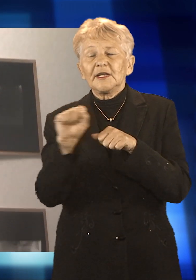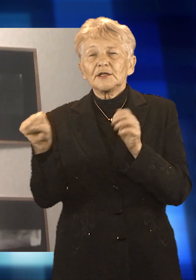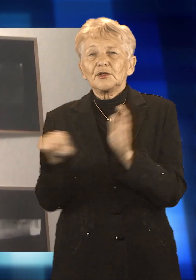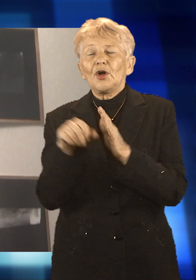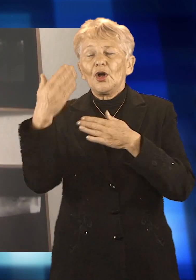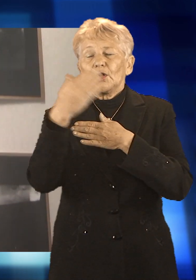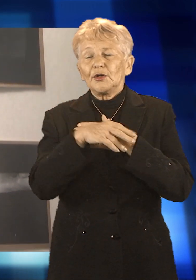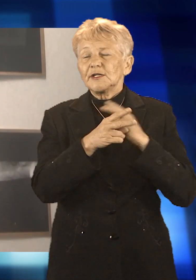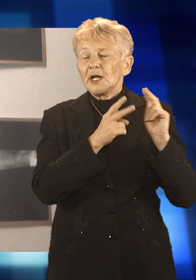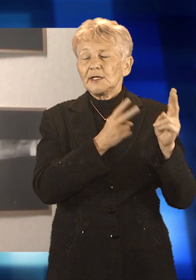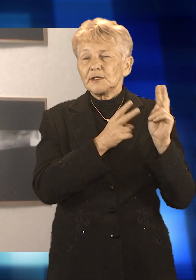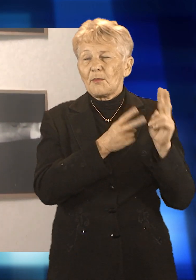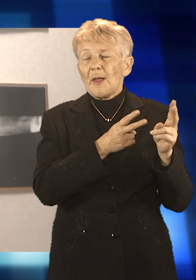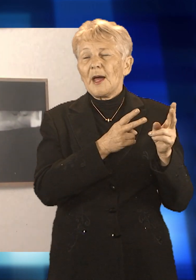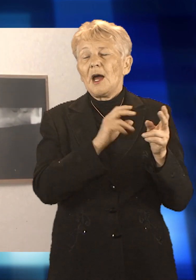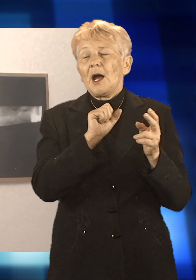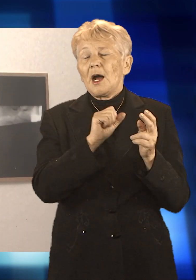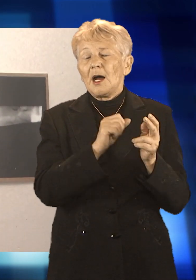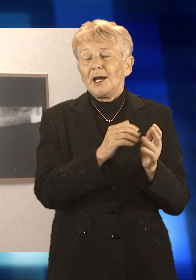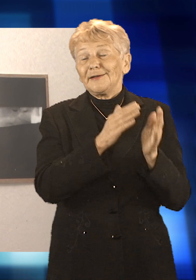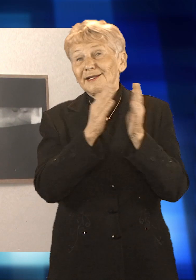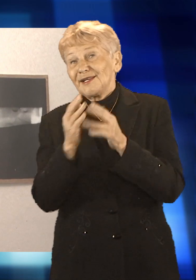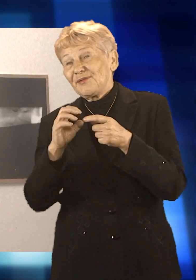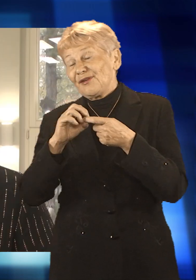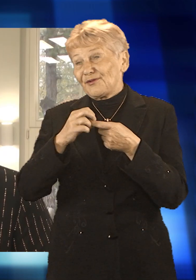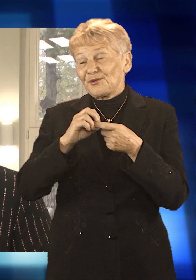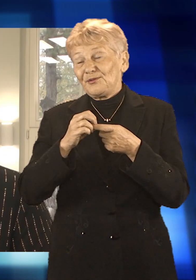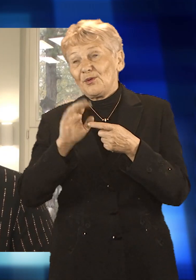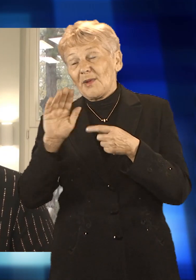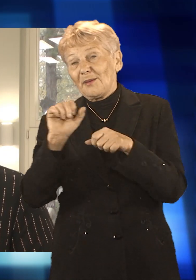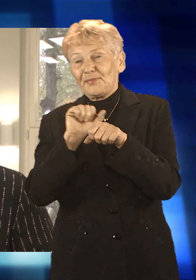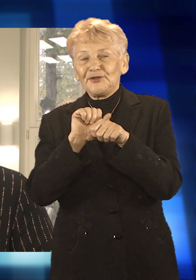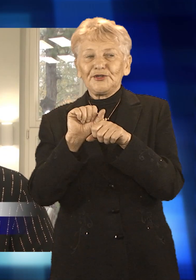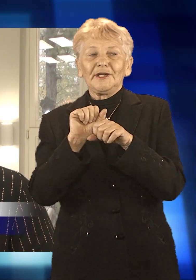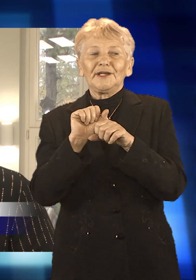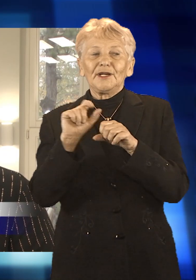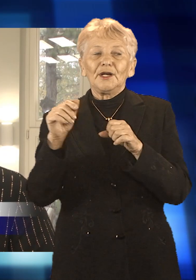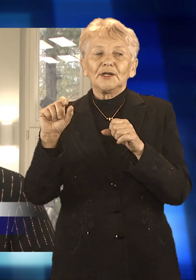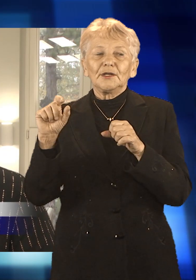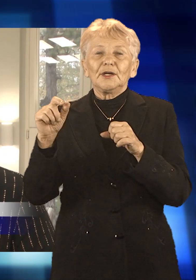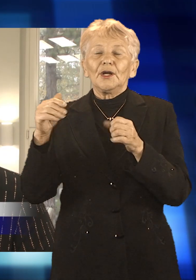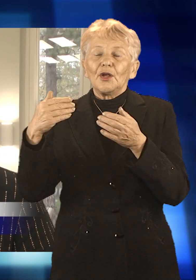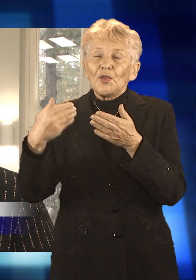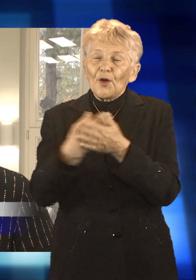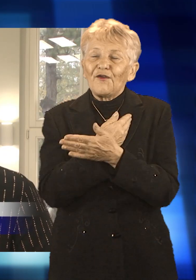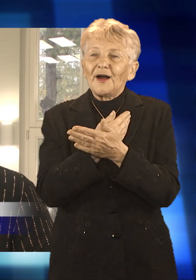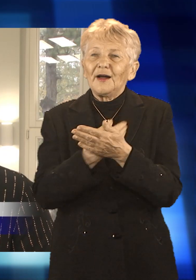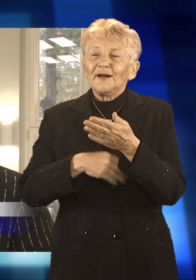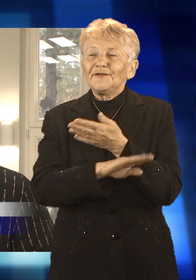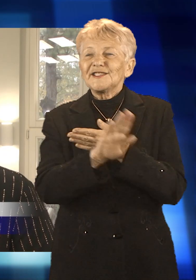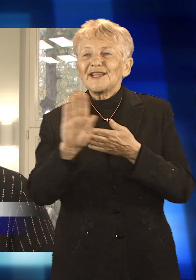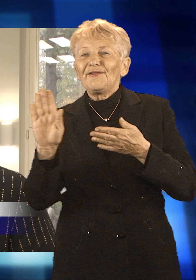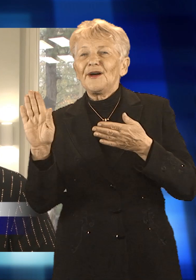placówki już zdradziła nam plany na kolejną wystawę w Galerii Gawra. W grudniu będzie nowa wystawa,